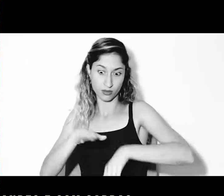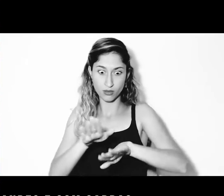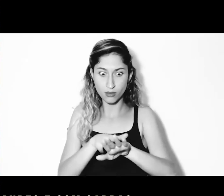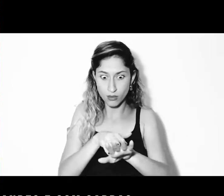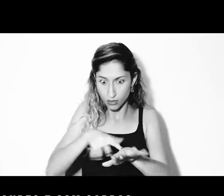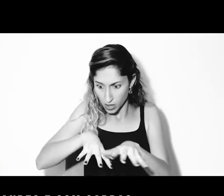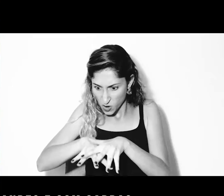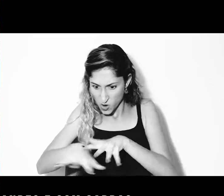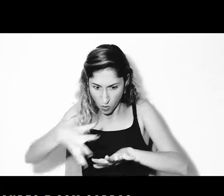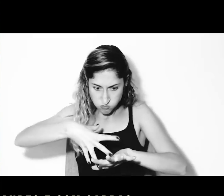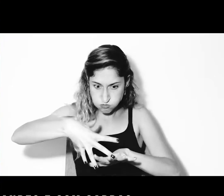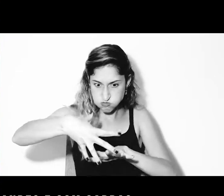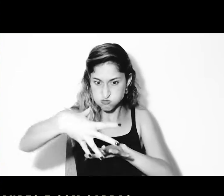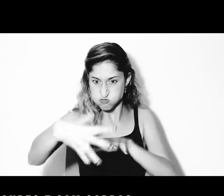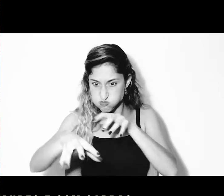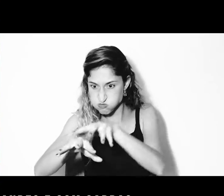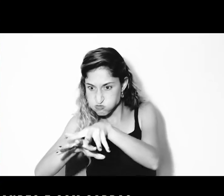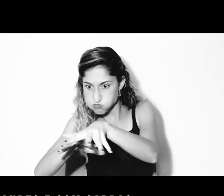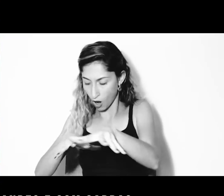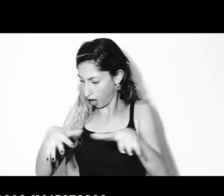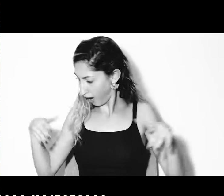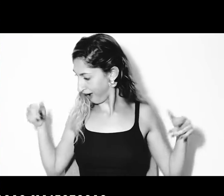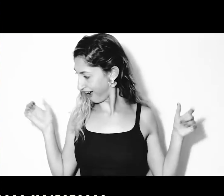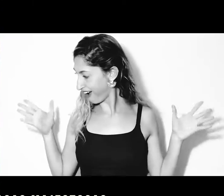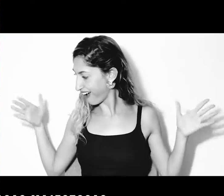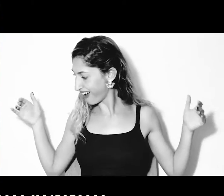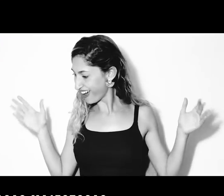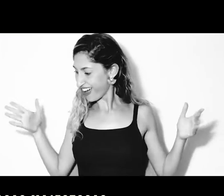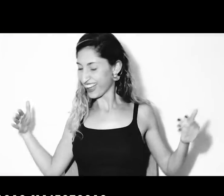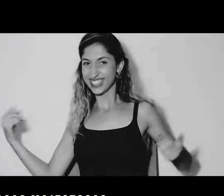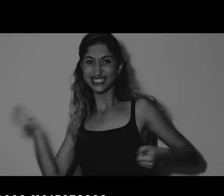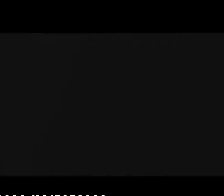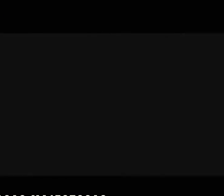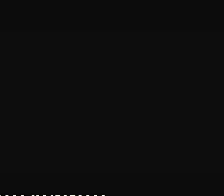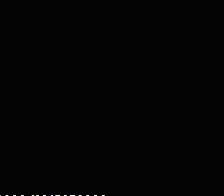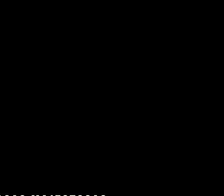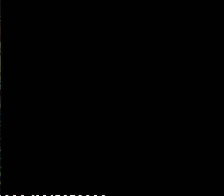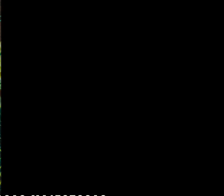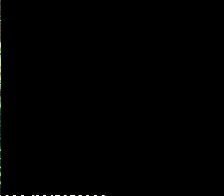E seus pés? Grandes e com garras. E suas asas majestosas.